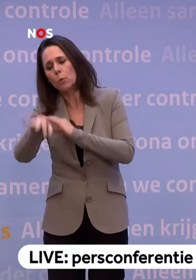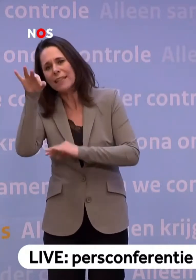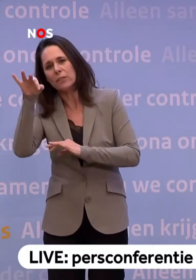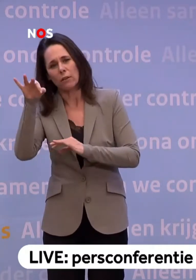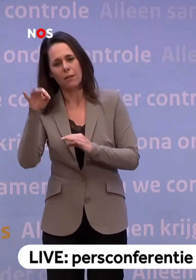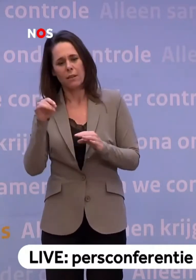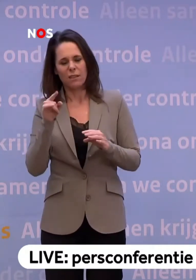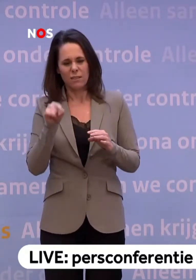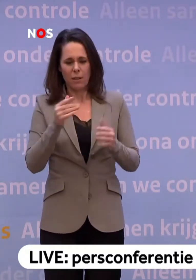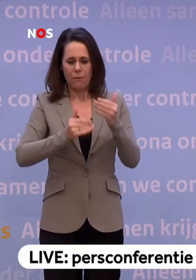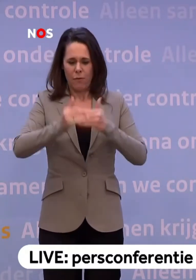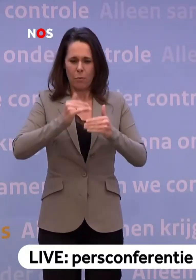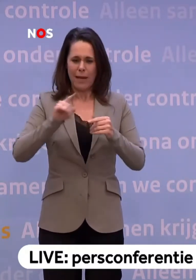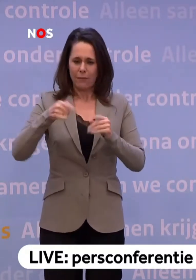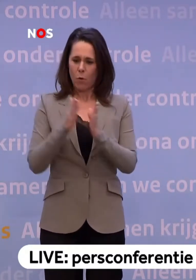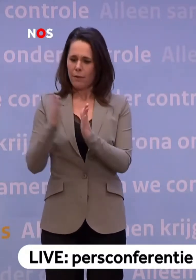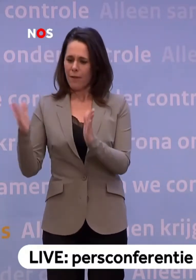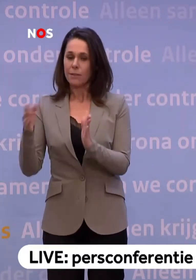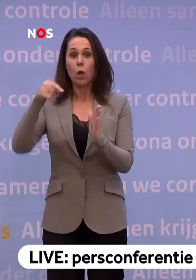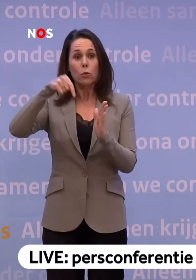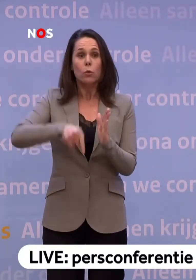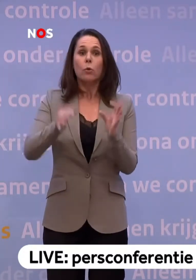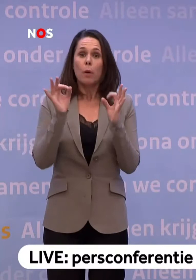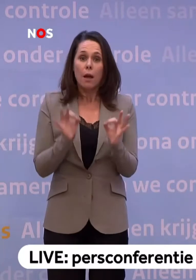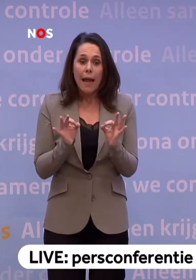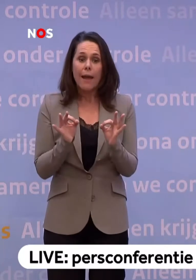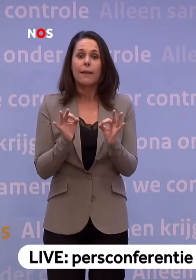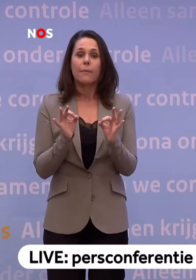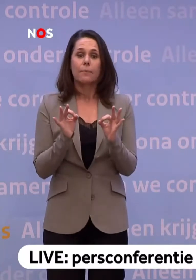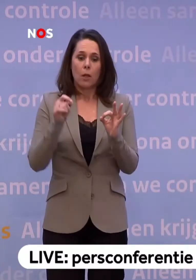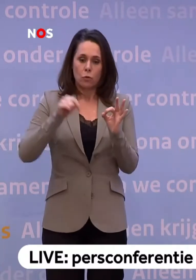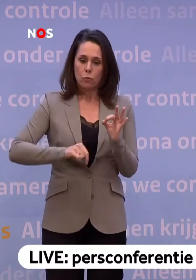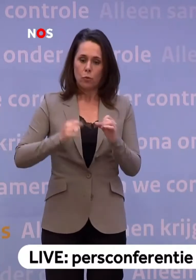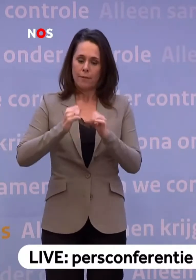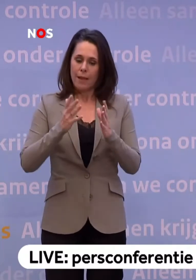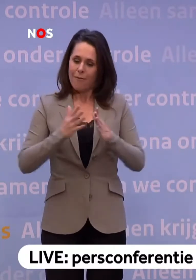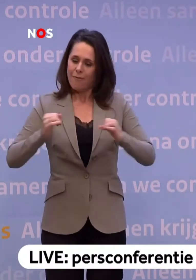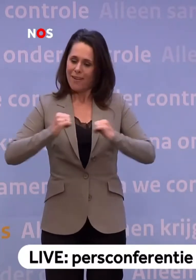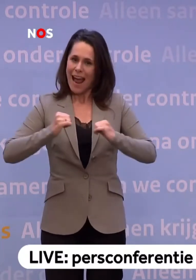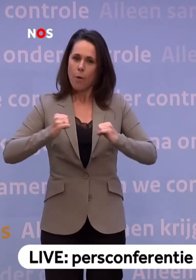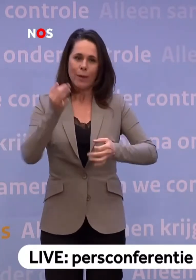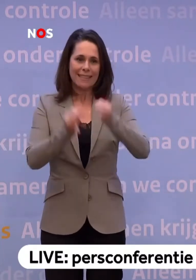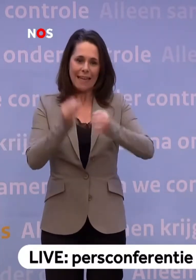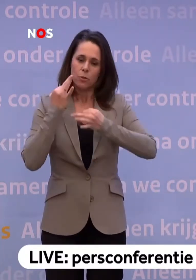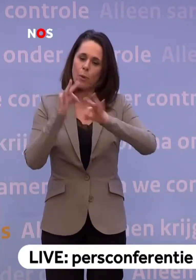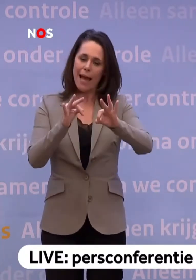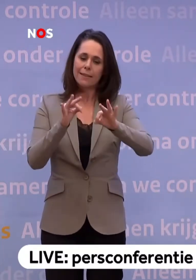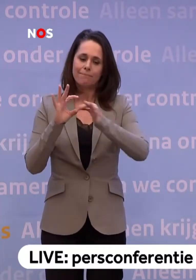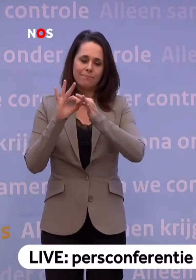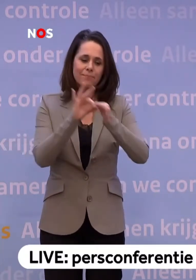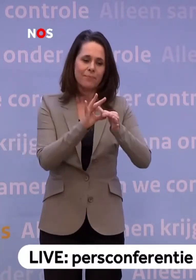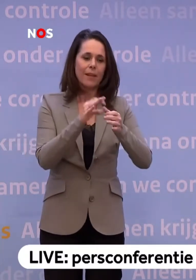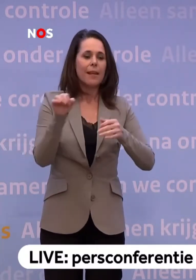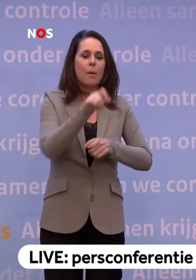allemaal bij het voorbereiden ook op die volgende fase. Voor nu is van belang... ...dus de huidige verruiming van het testbeleid... ...die komt vooral ten goede aan de medewerkers in de